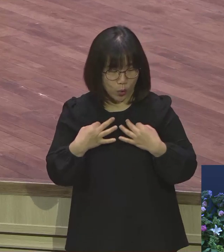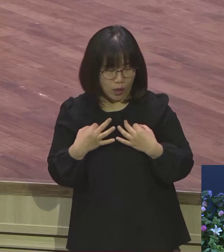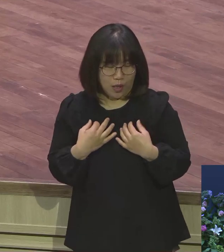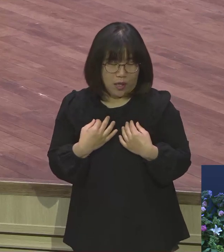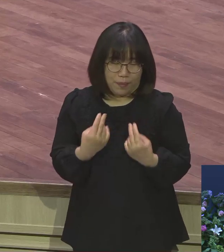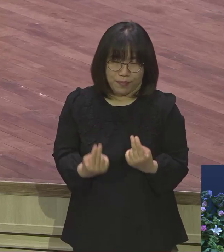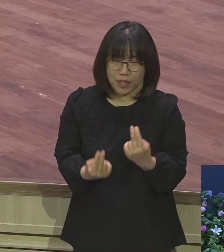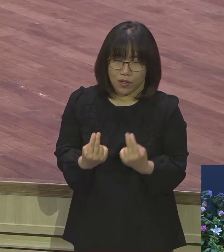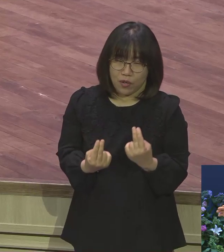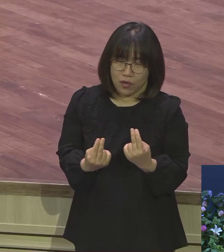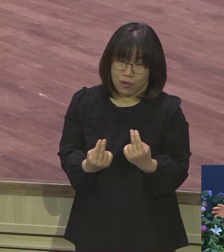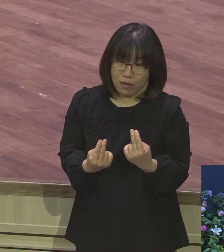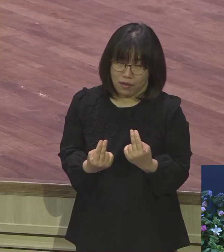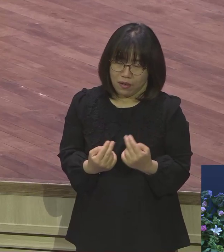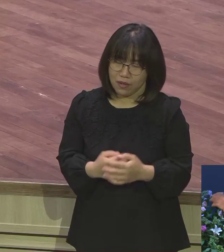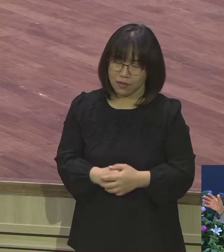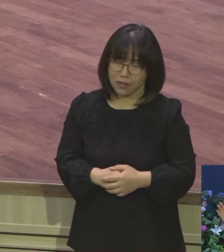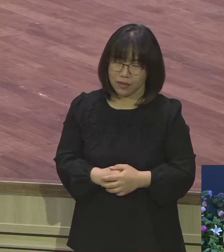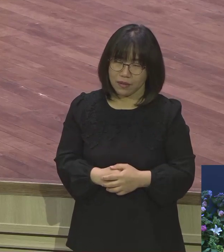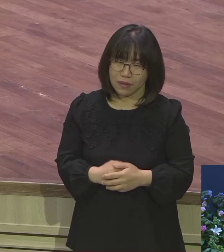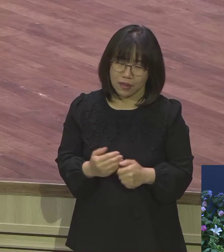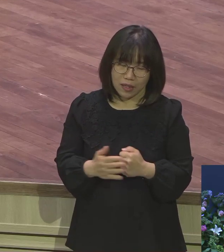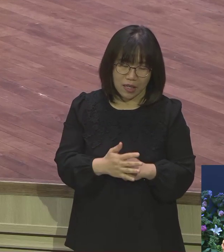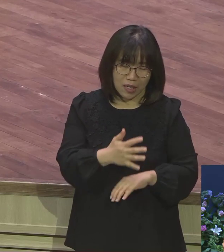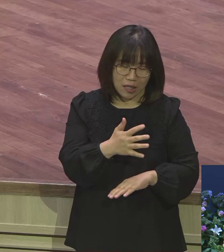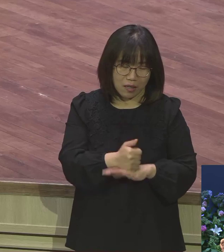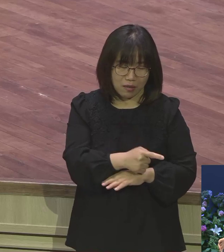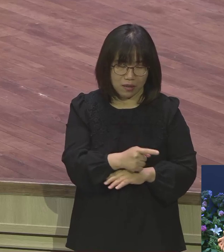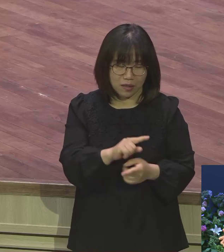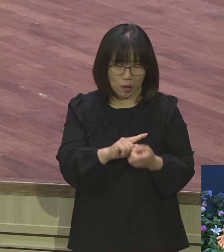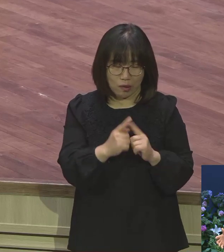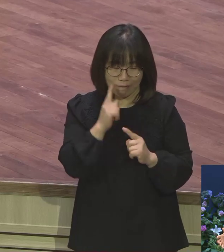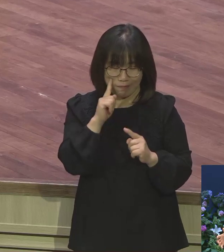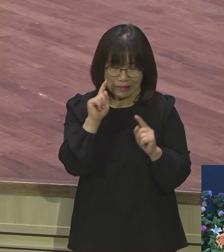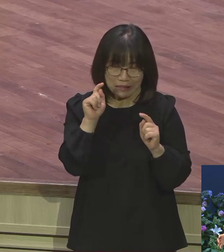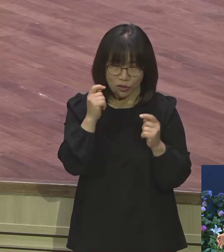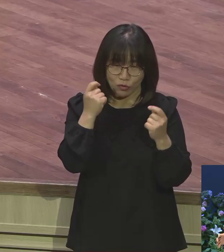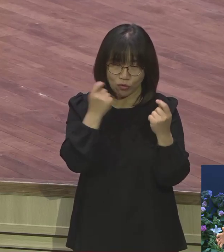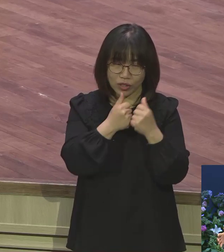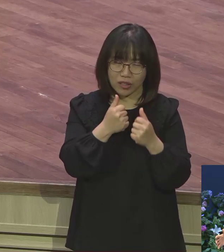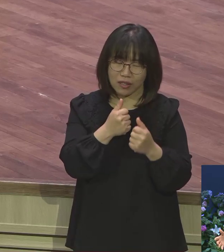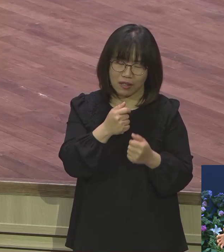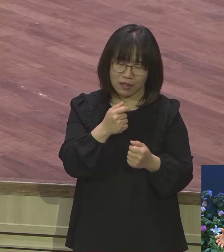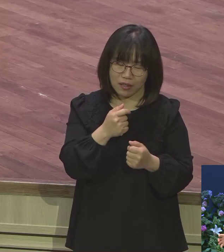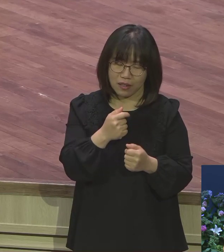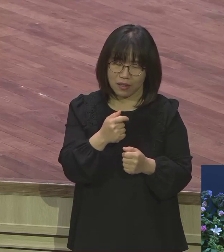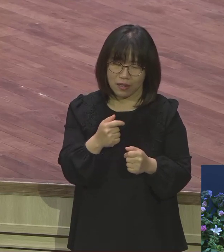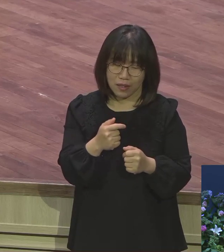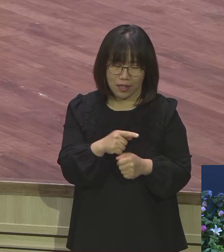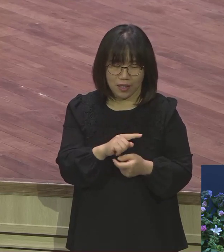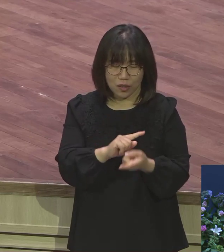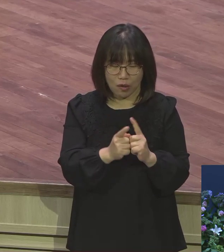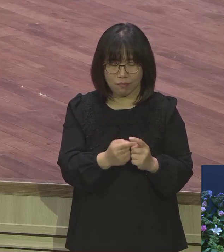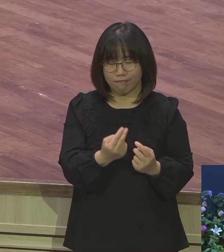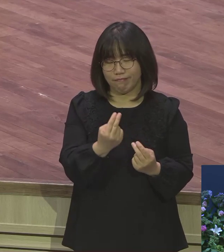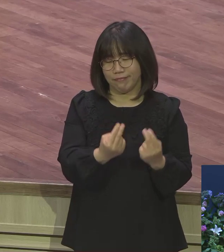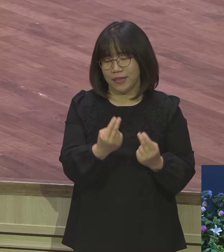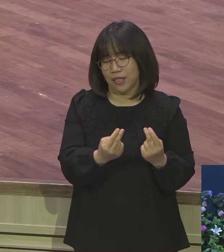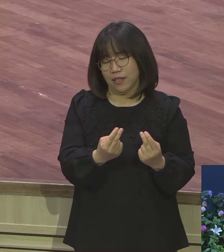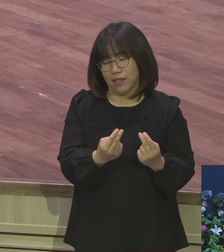그러다 보니까 수록한 모양 수락무치만 보고 막 살벌한 불이 세상 만남이잖아요. 우리는 그런 거